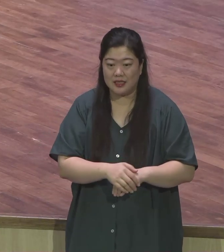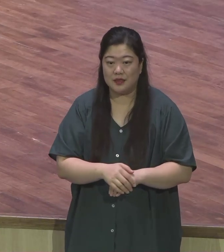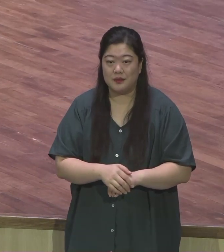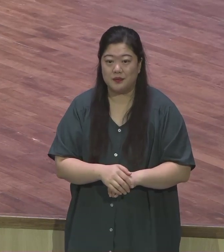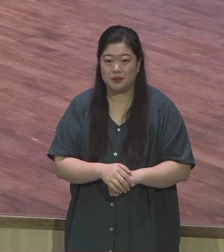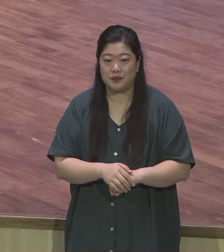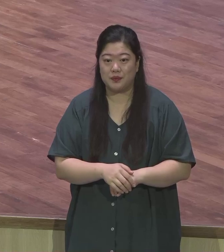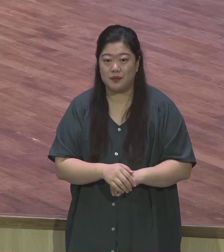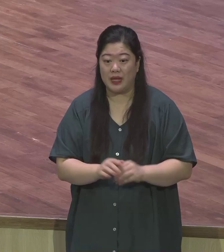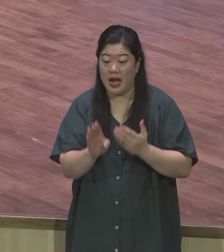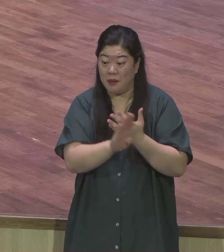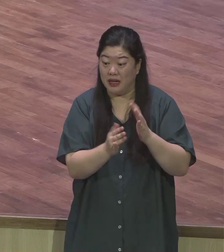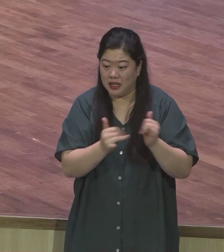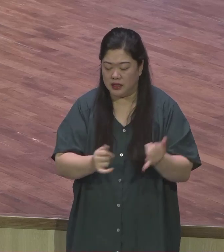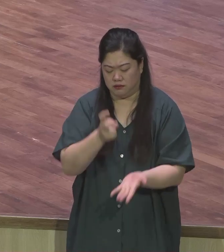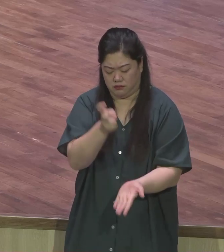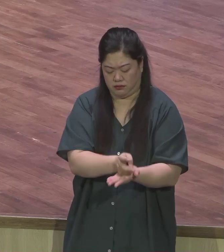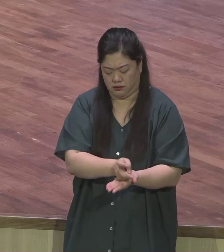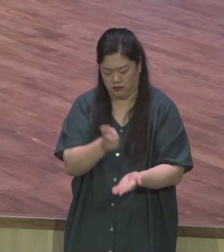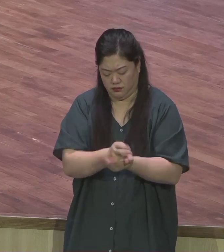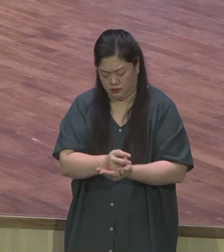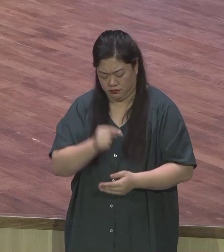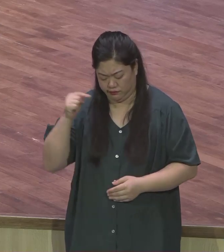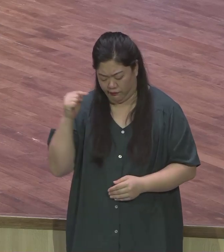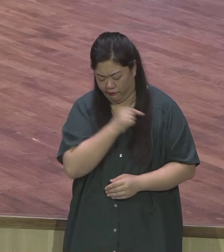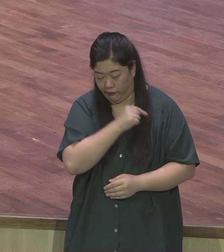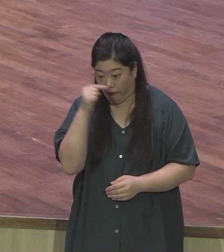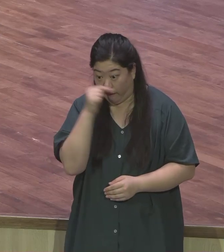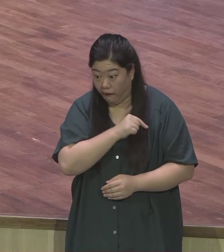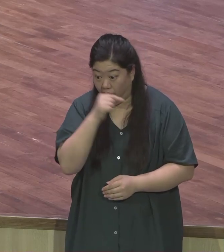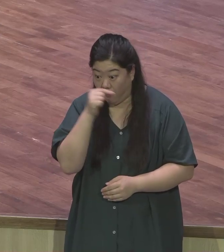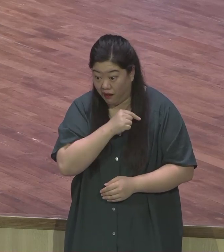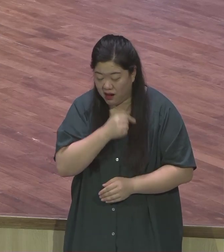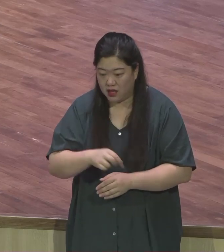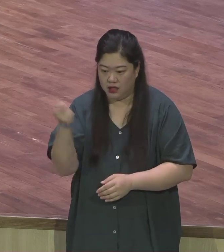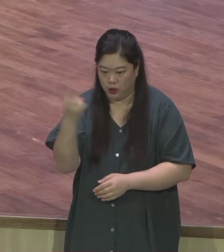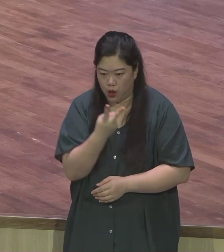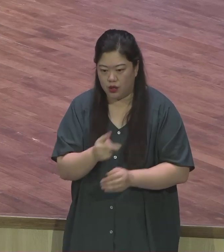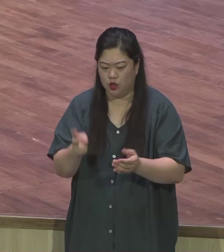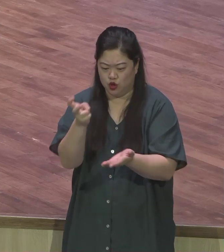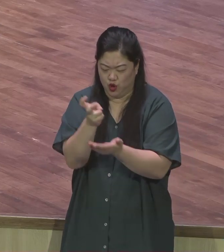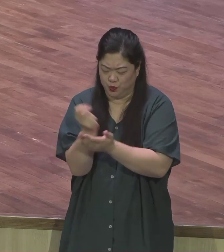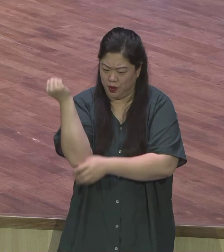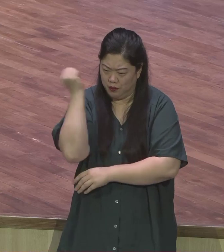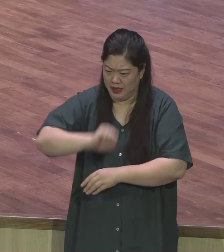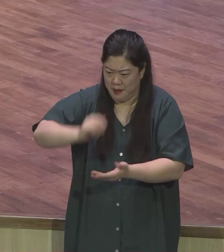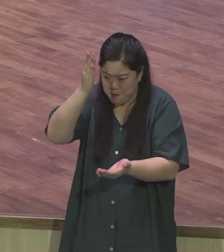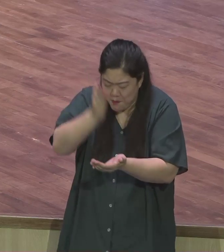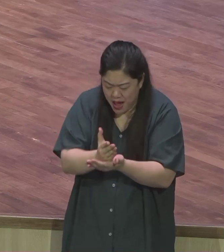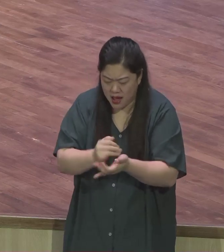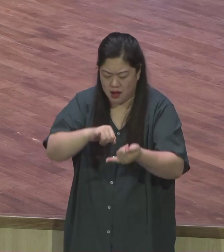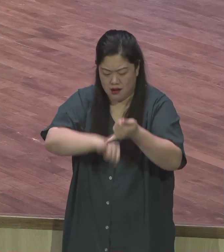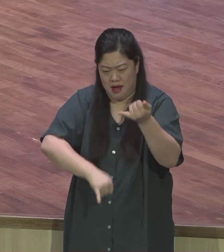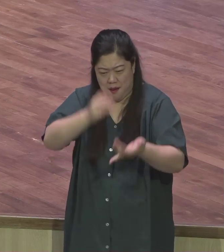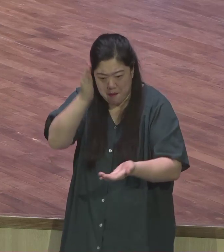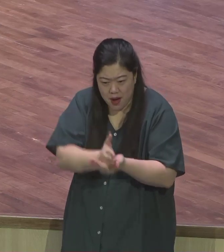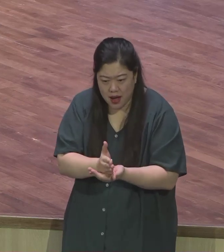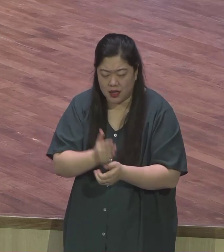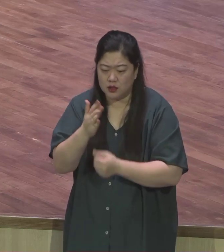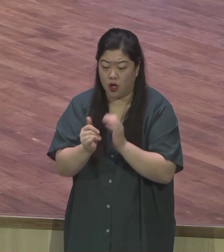정도로 그들의 율법을 지키면서 엄격하게 종교 행위를 했던 것을 볼 수 있습니다 성경에는 나와 있지 않지만